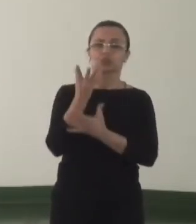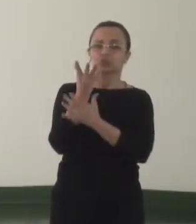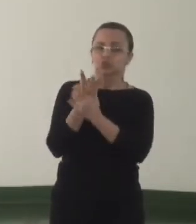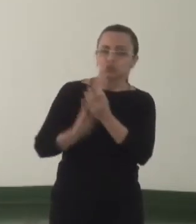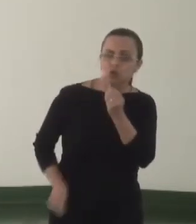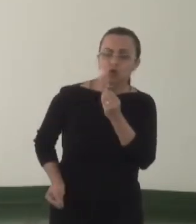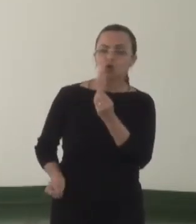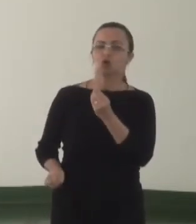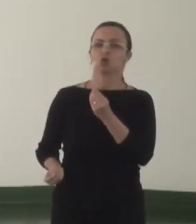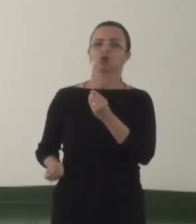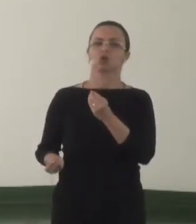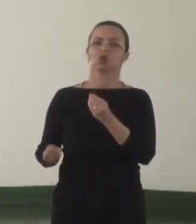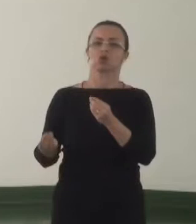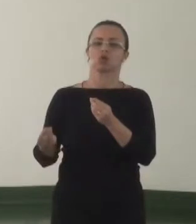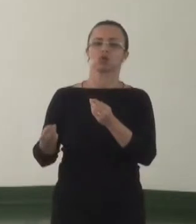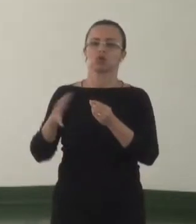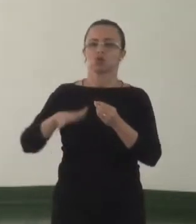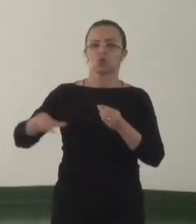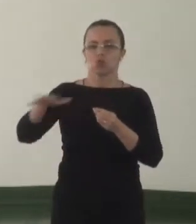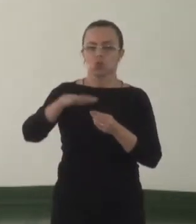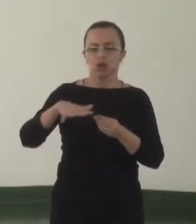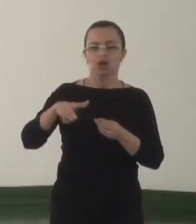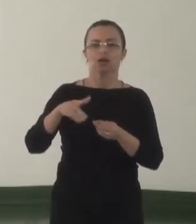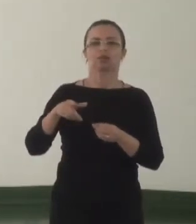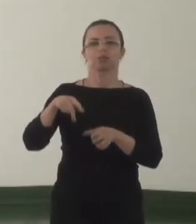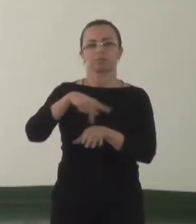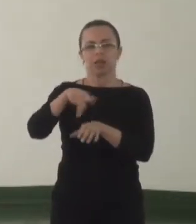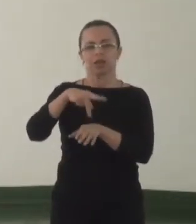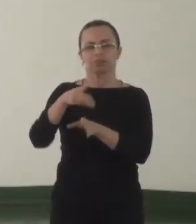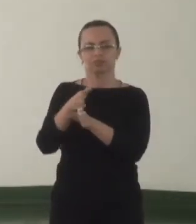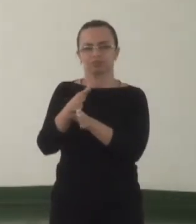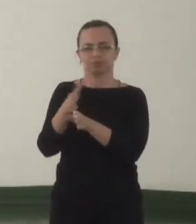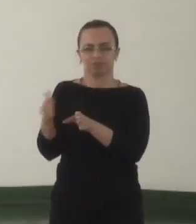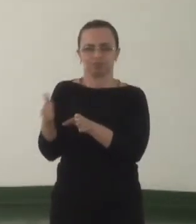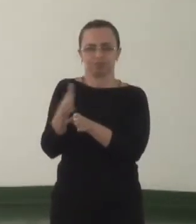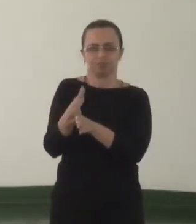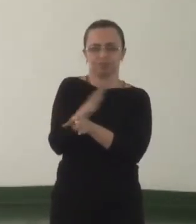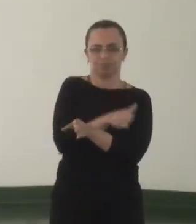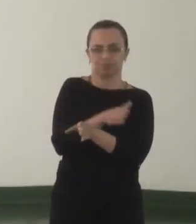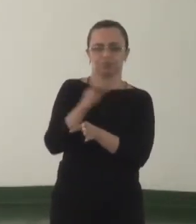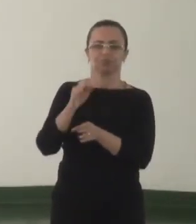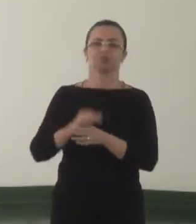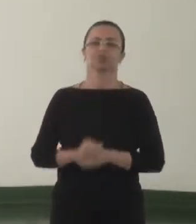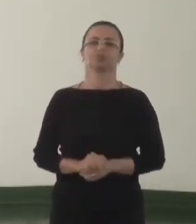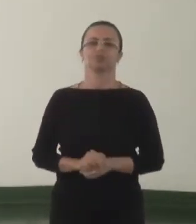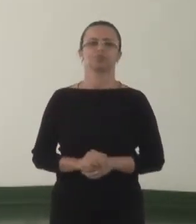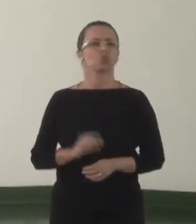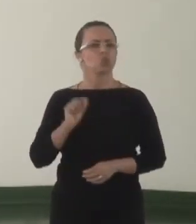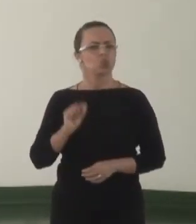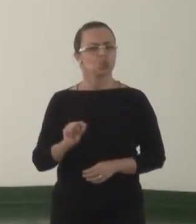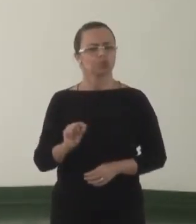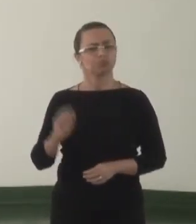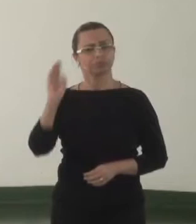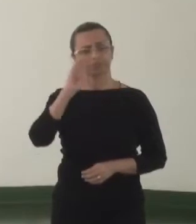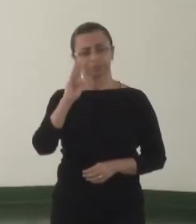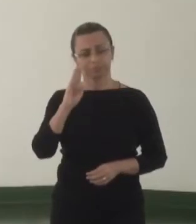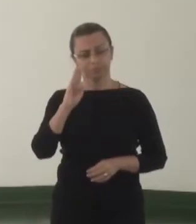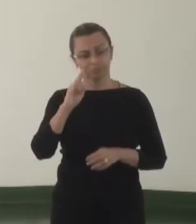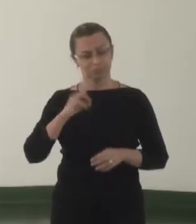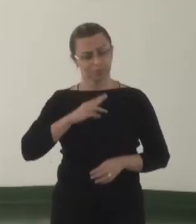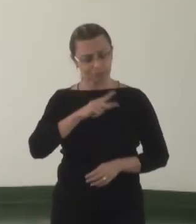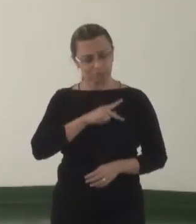tráfico nas regiões de fronteira. O o UMP pode conseguir apoio,